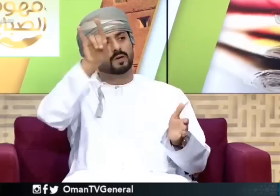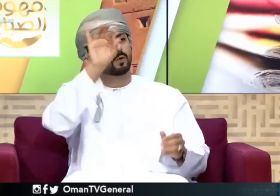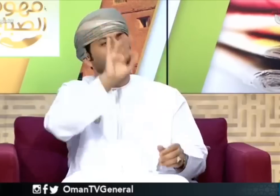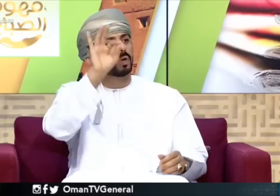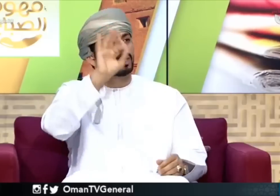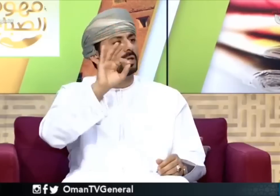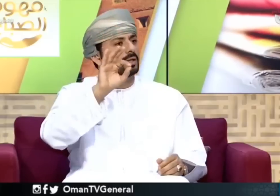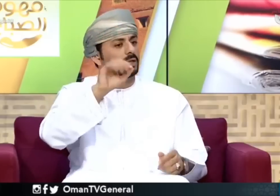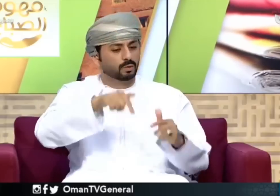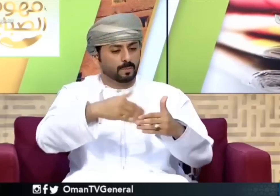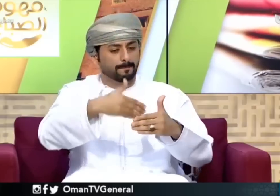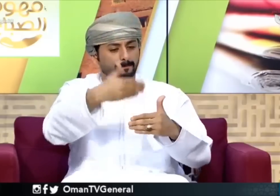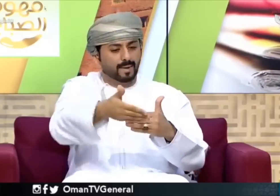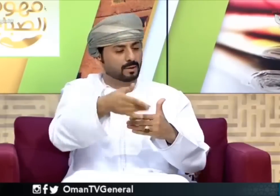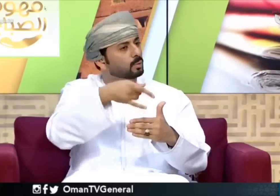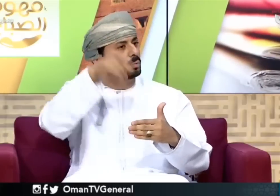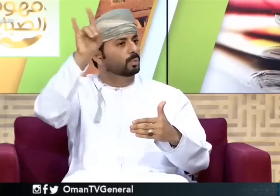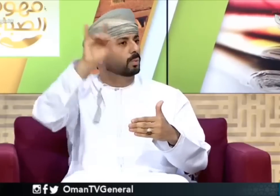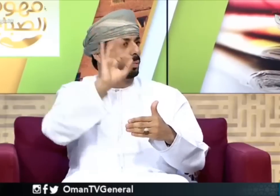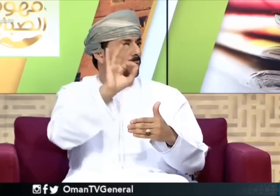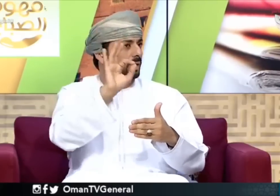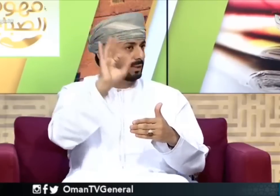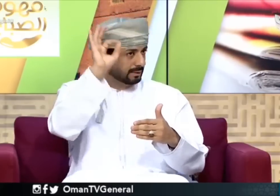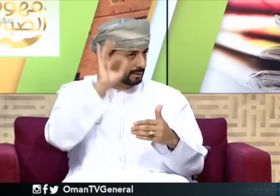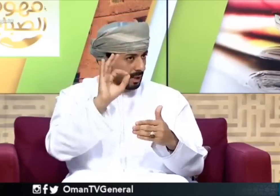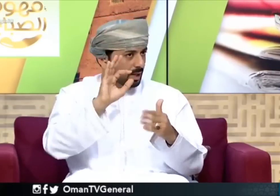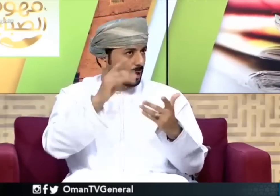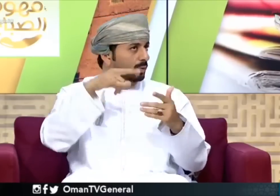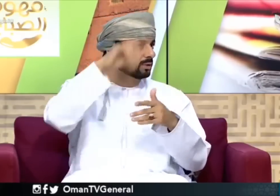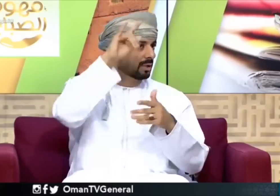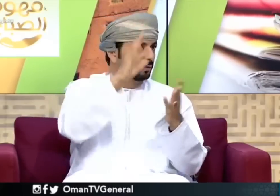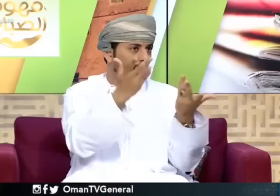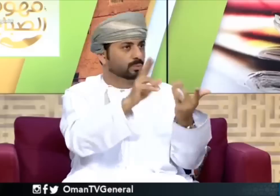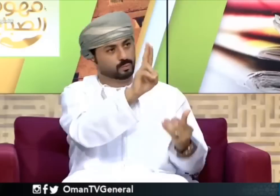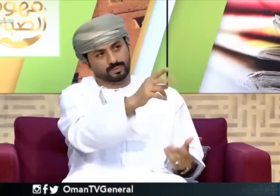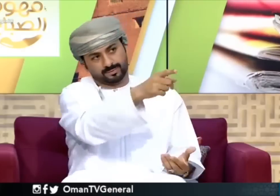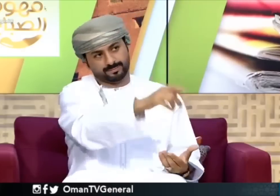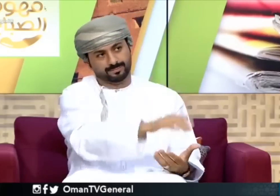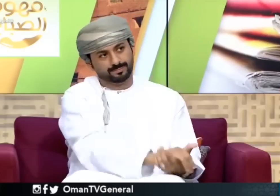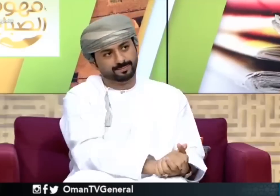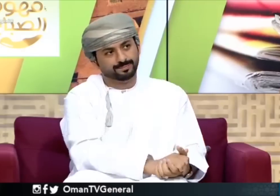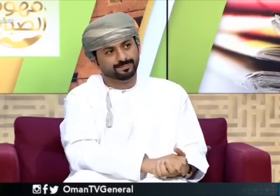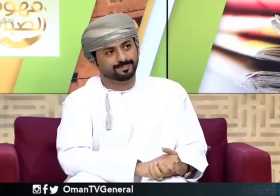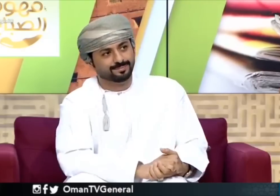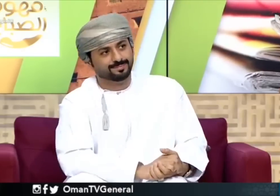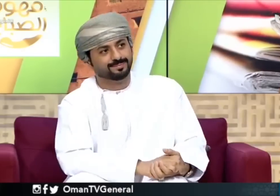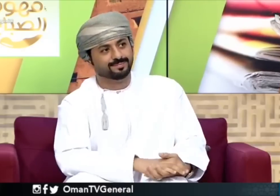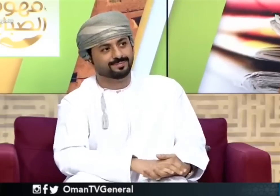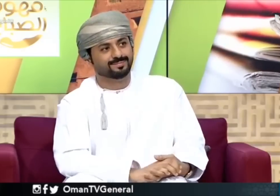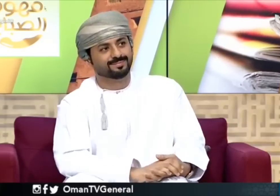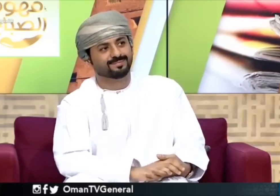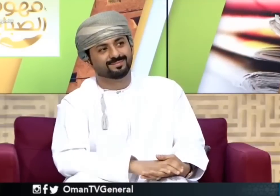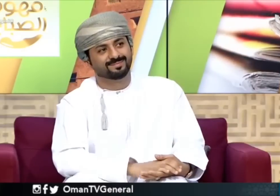بالنسبة وجهتكم الأخرى إلى أين تكون وجهتكم الأخرى هل خارج البلد أم هناك وجهة أخرى داخل السلطنة